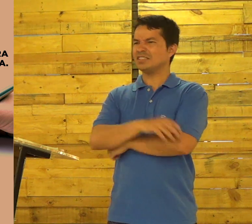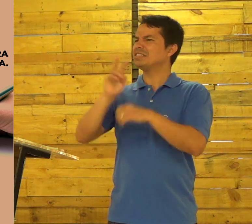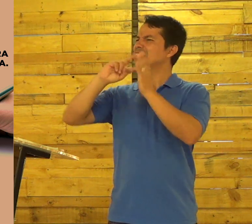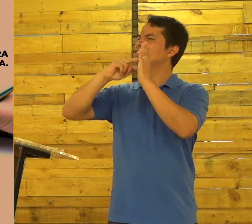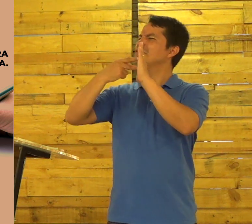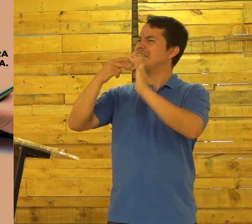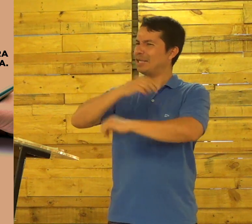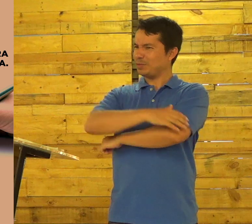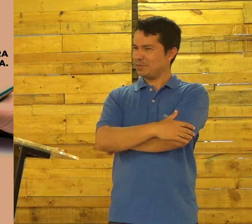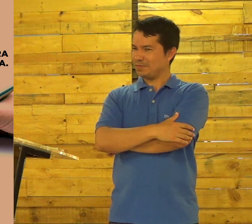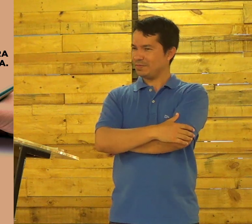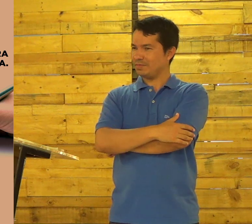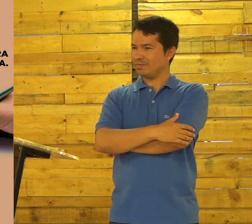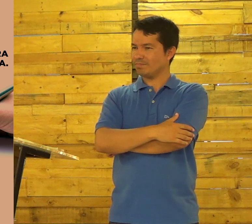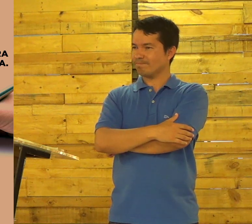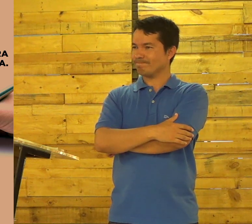O que isso significa?